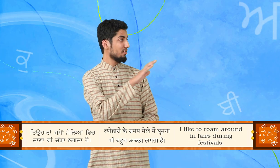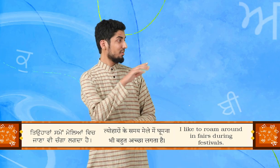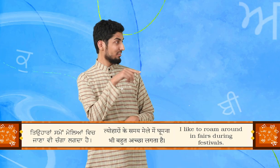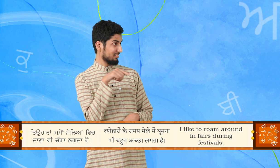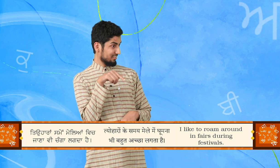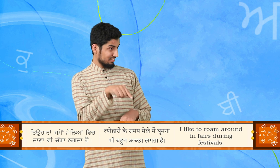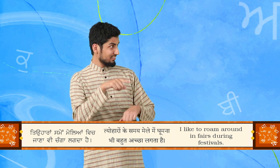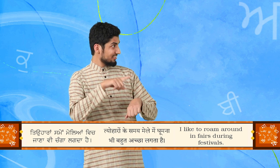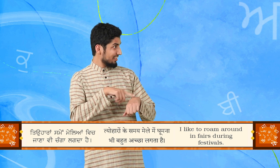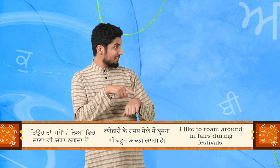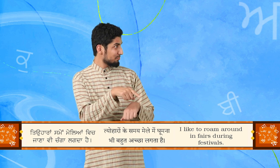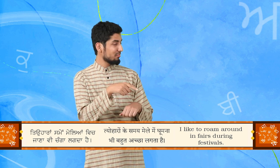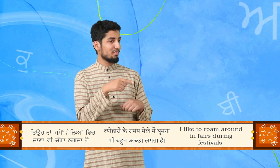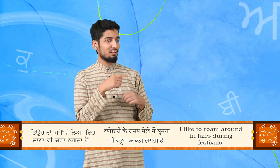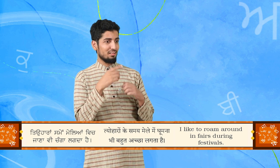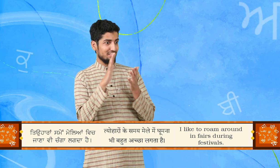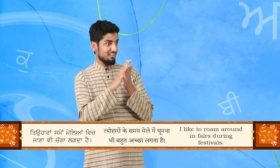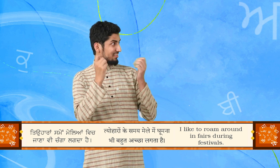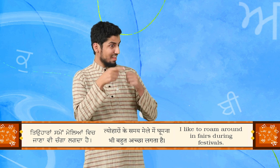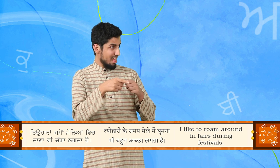ते हारा समय मेलें विच भी जाना चंगा लगदा है.